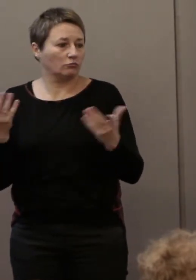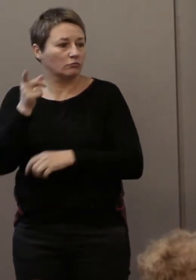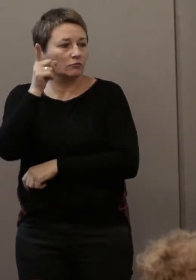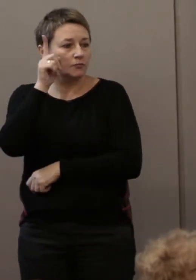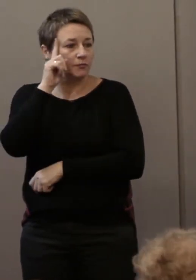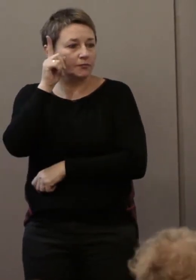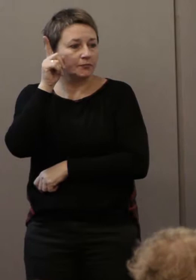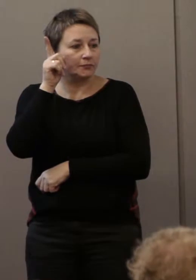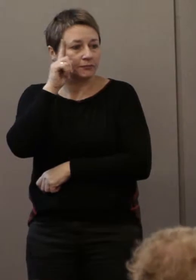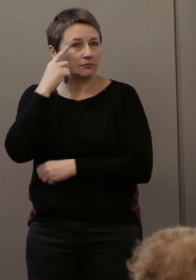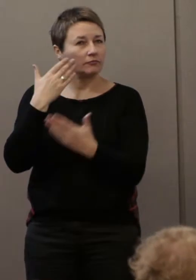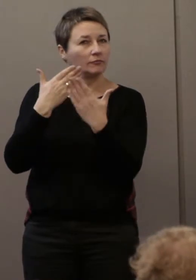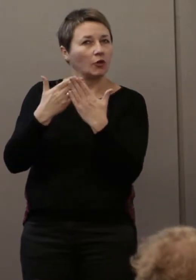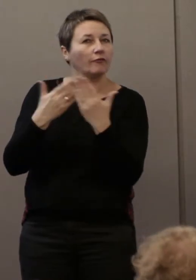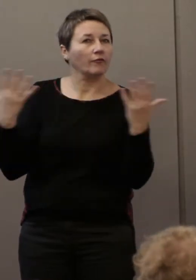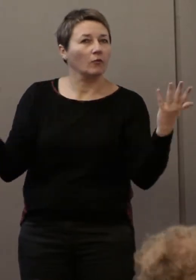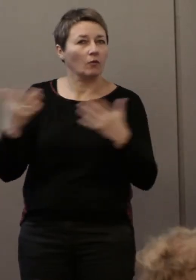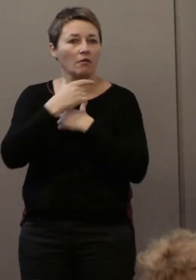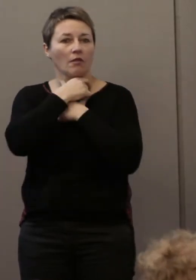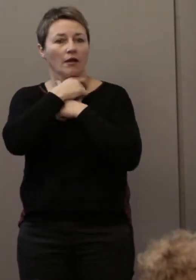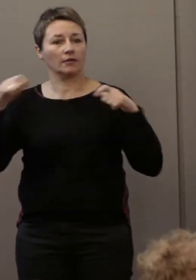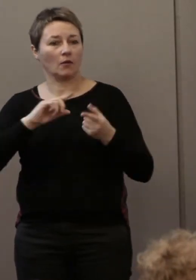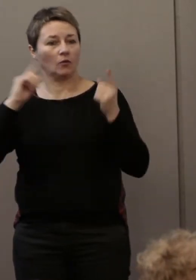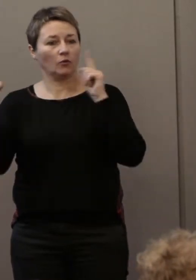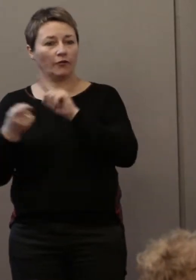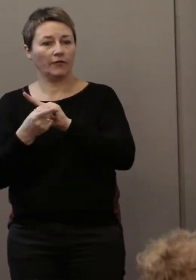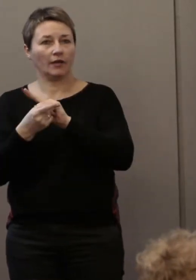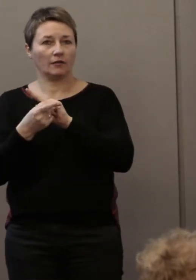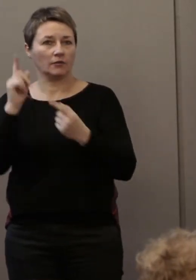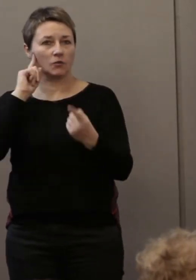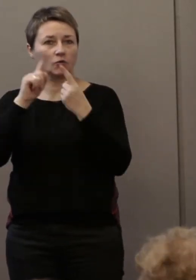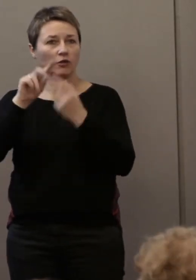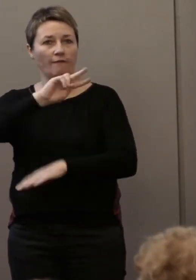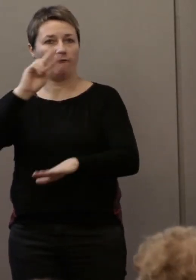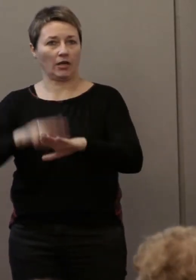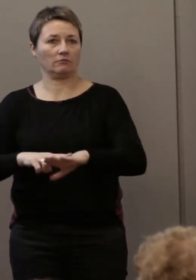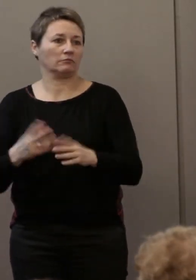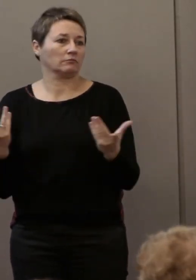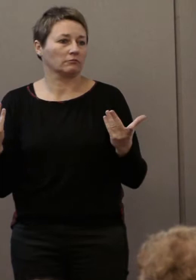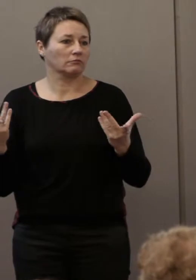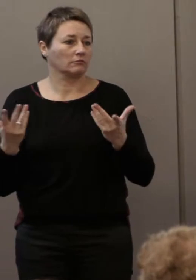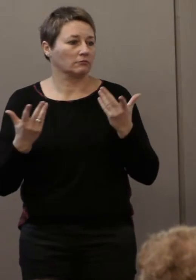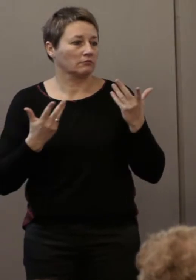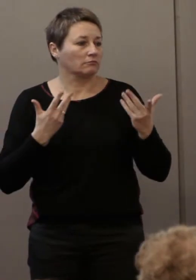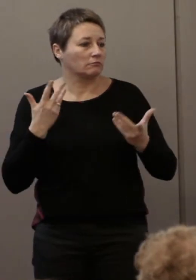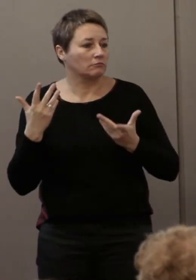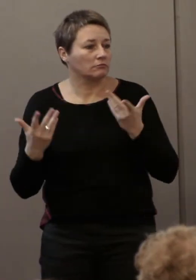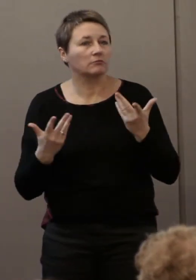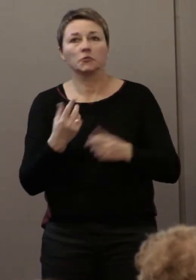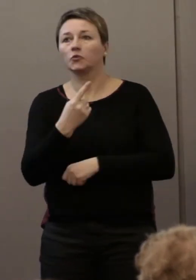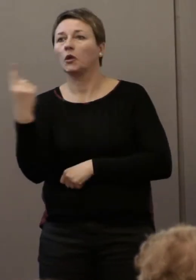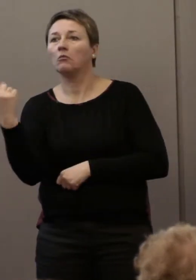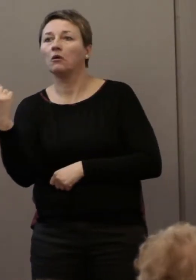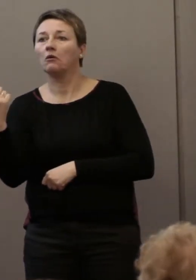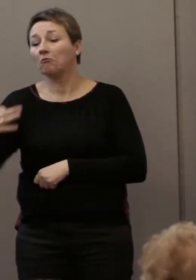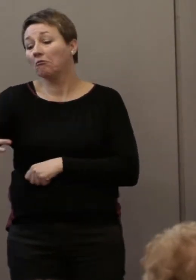montre bien combien l'accessibilité devient un vrai sujet. Et ce qui ne concerne plus seulement